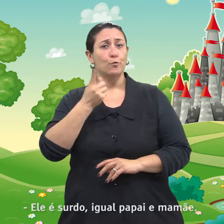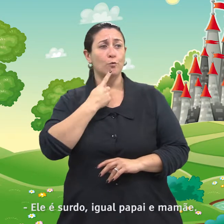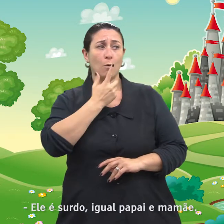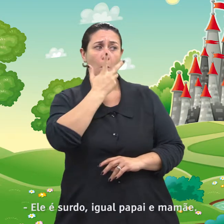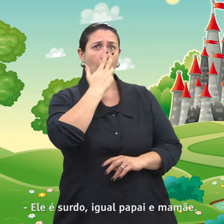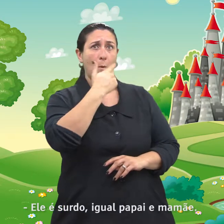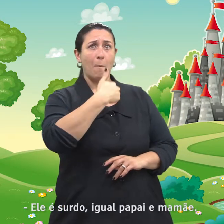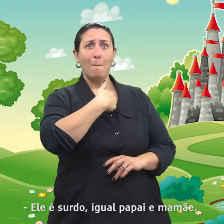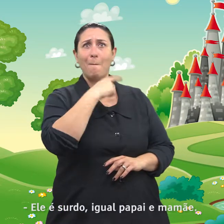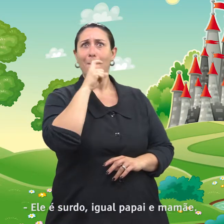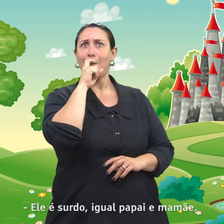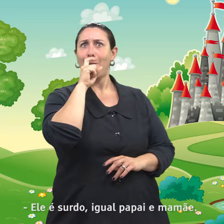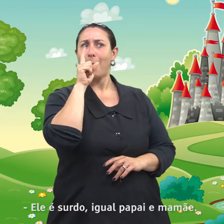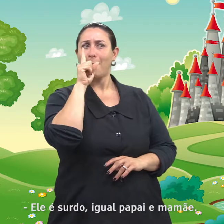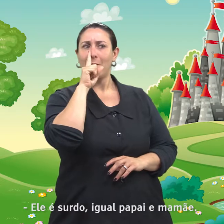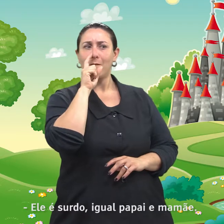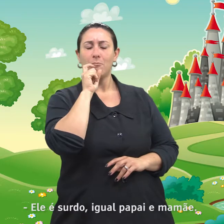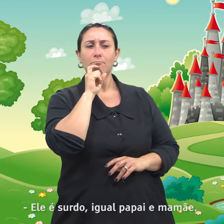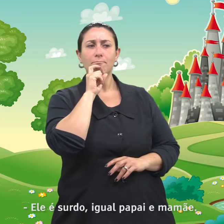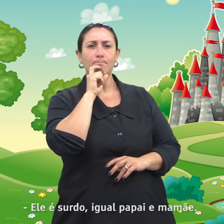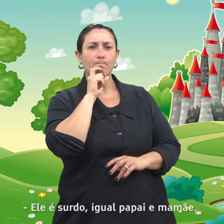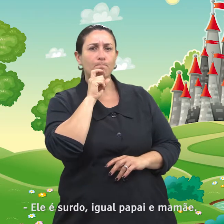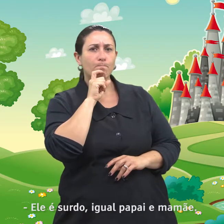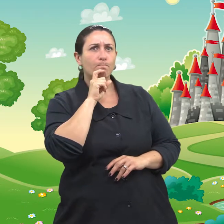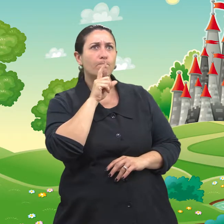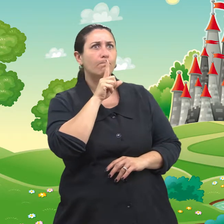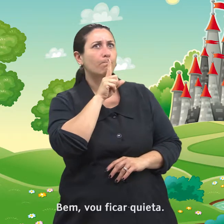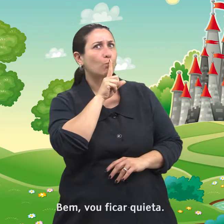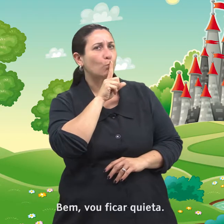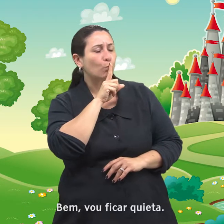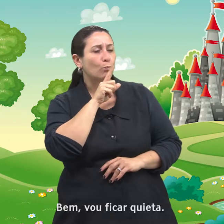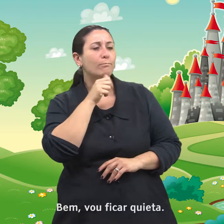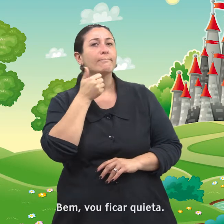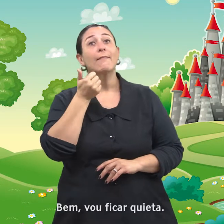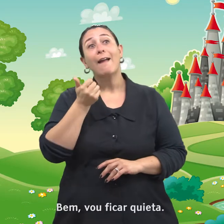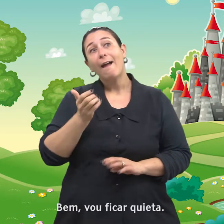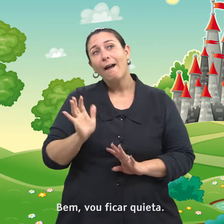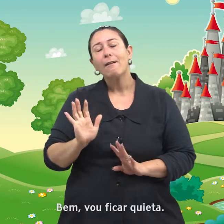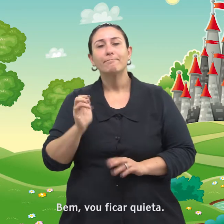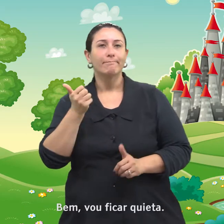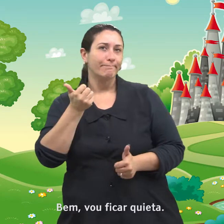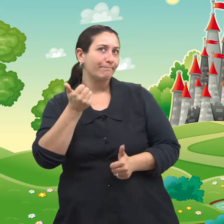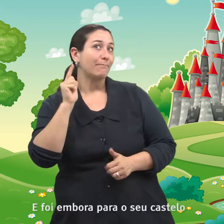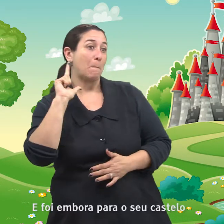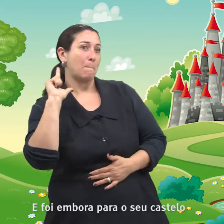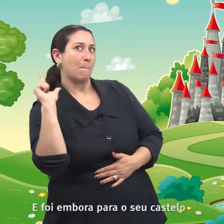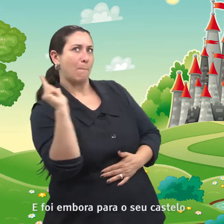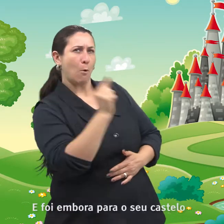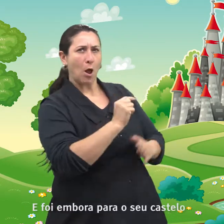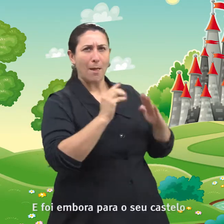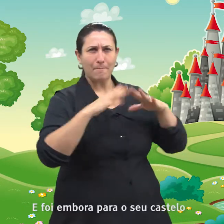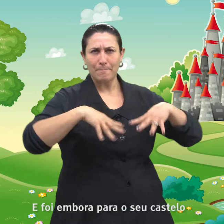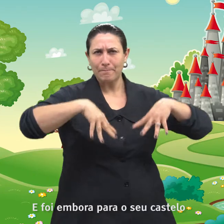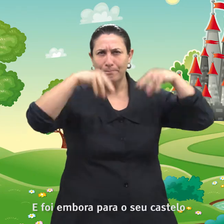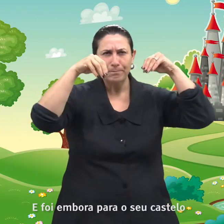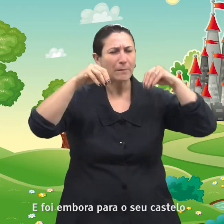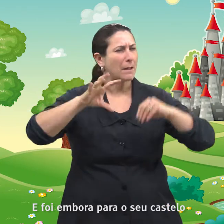embora para o seu